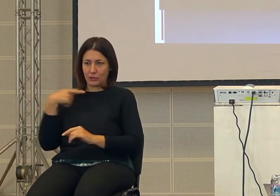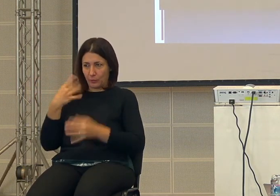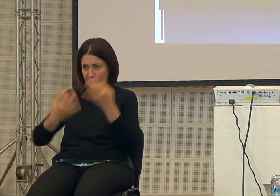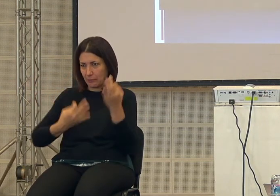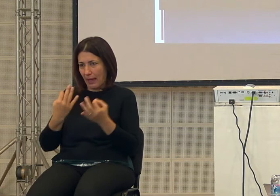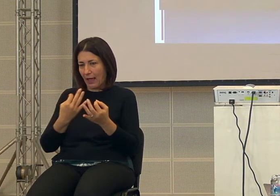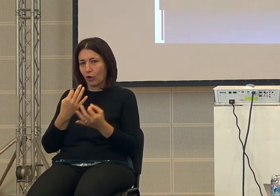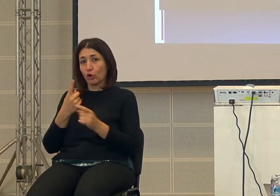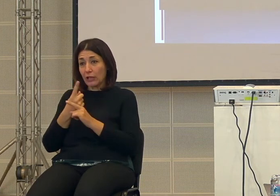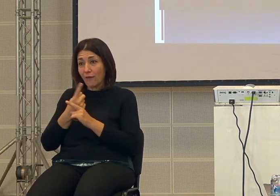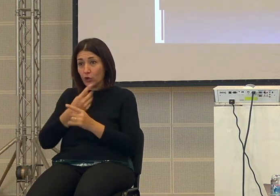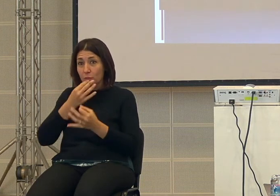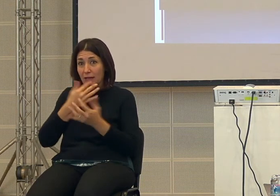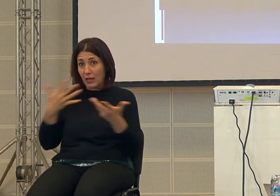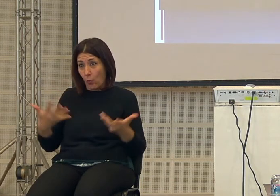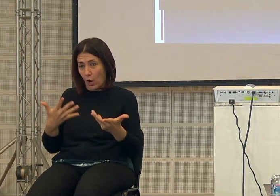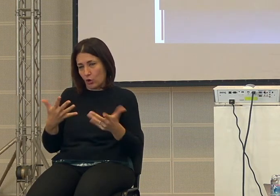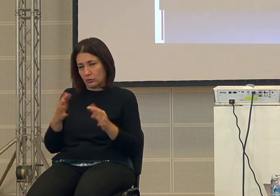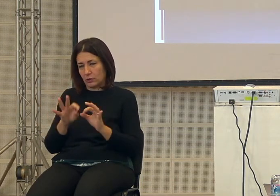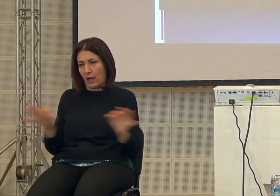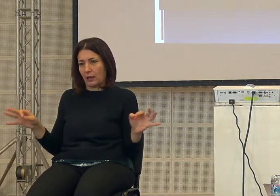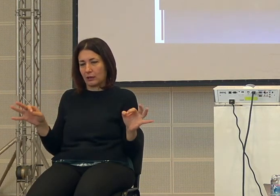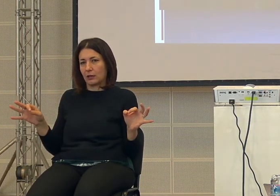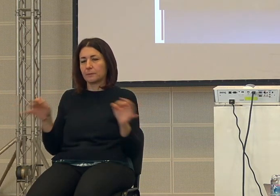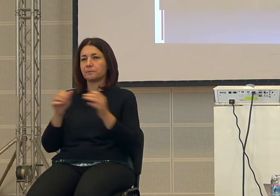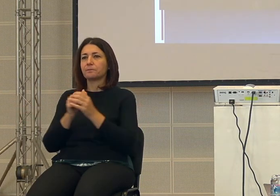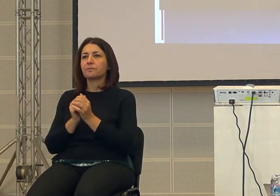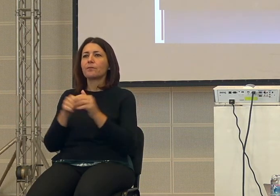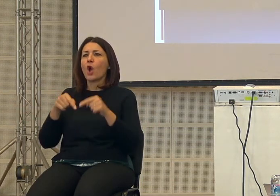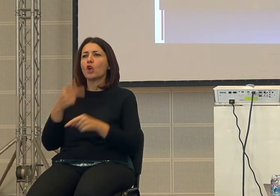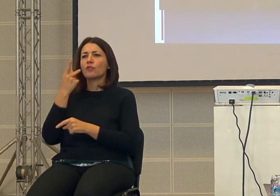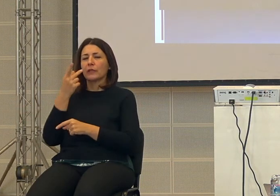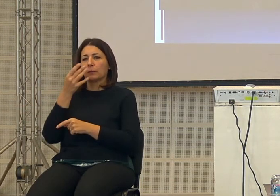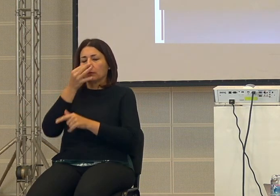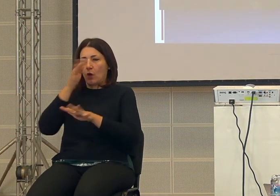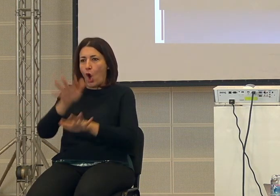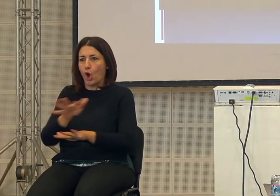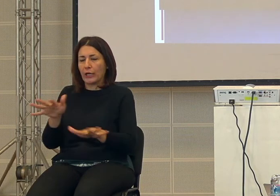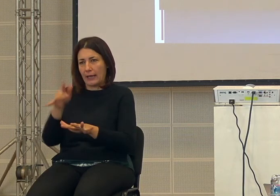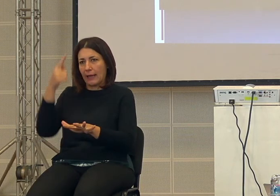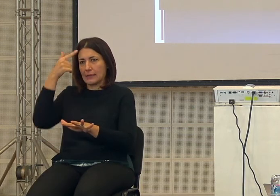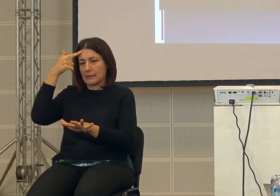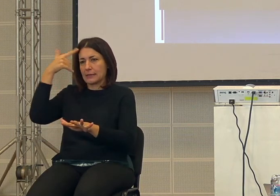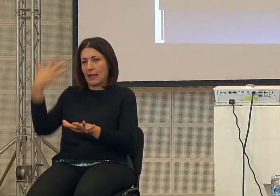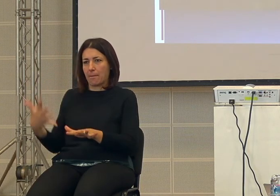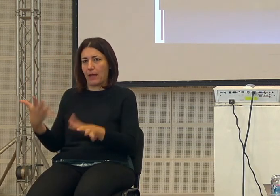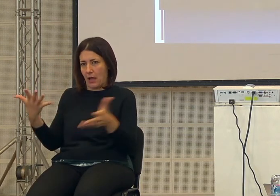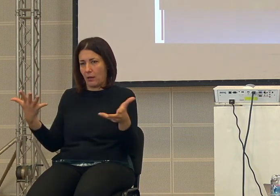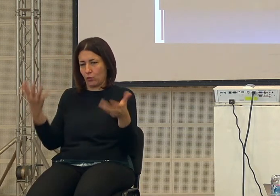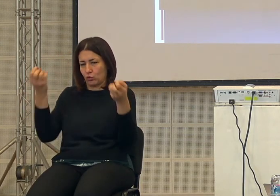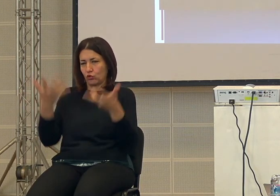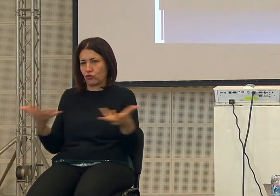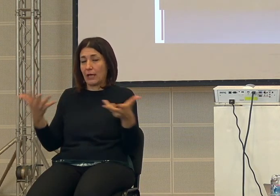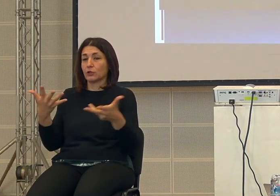bisogno di commentare però anche questa è stata adesso noi la vediamo come una cosa orrenda perché sappiamo come è finita però alla